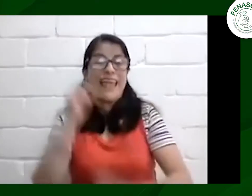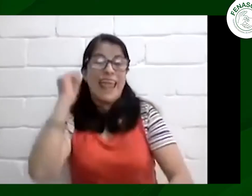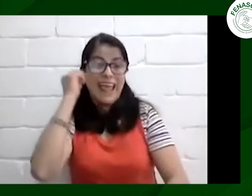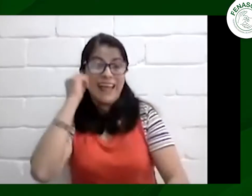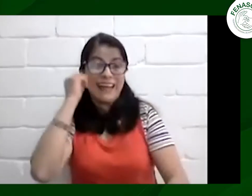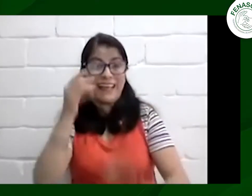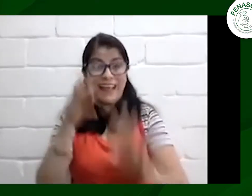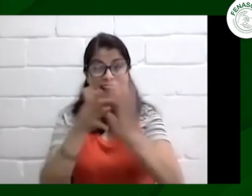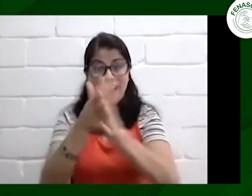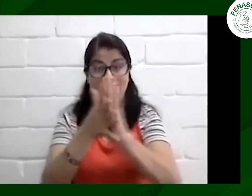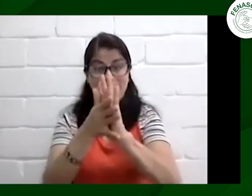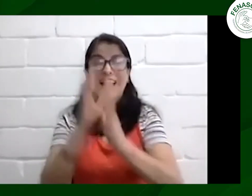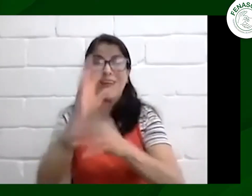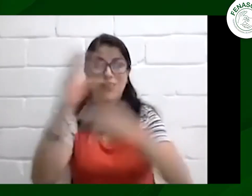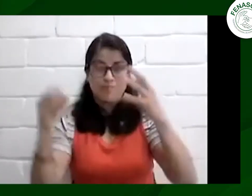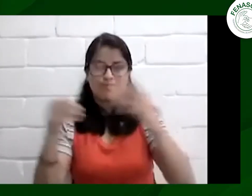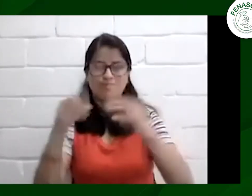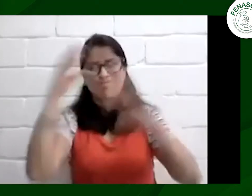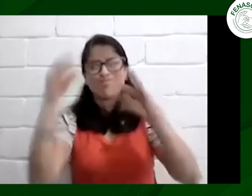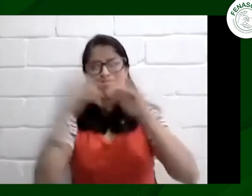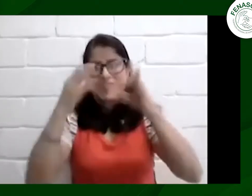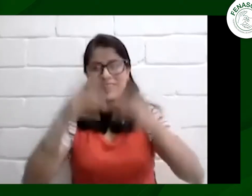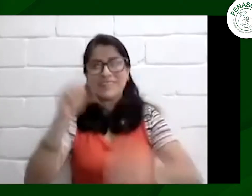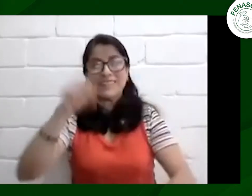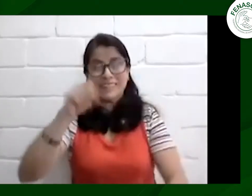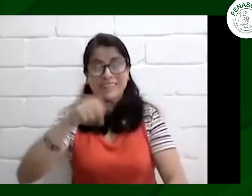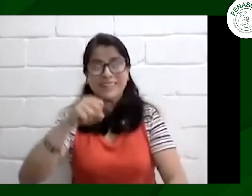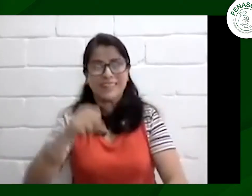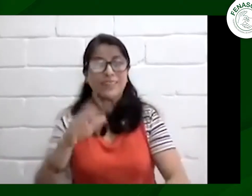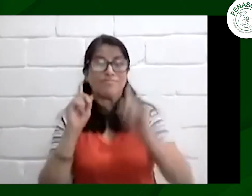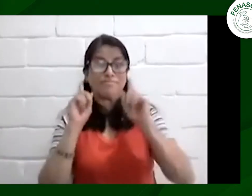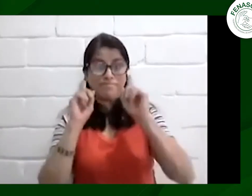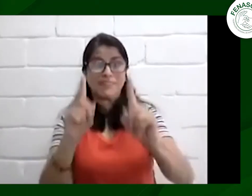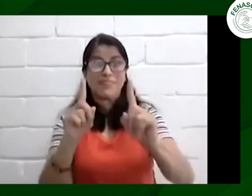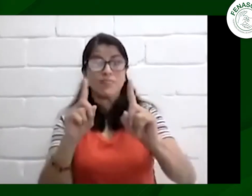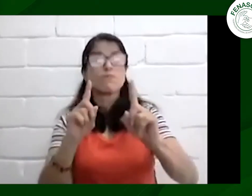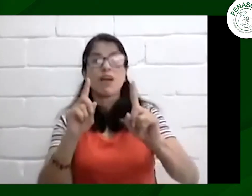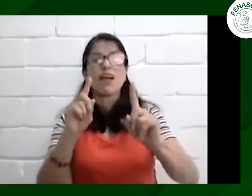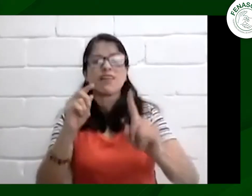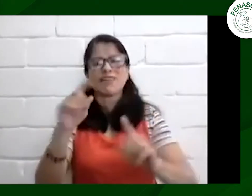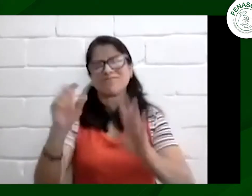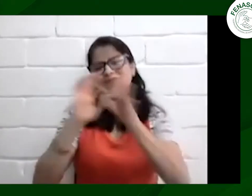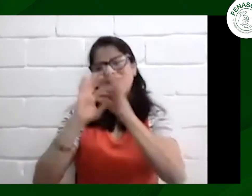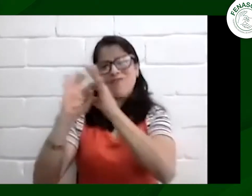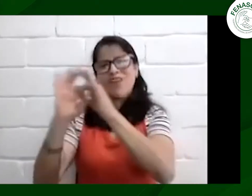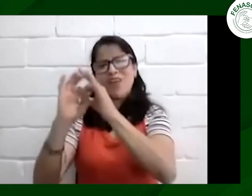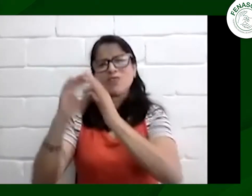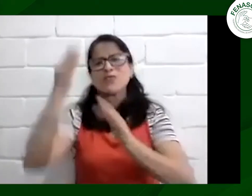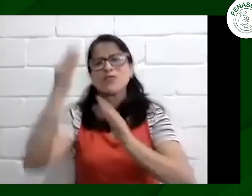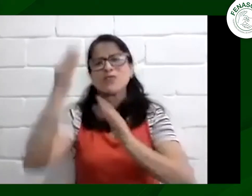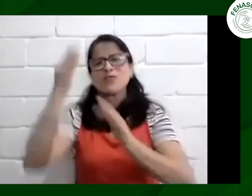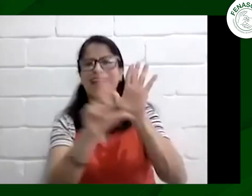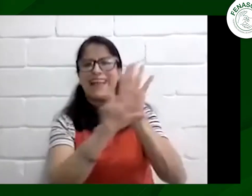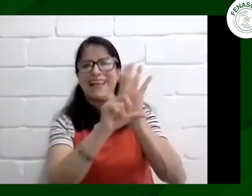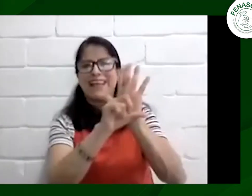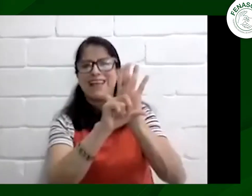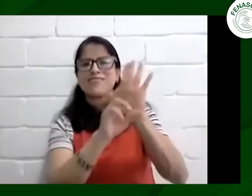Esa es la verdad eso es muy cierto lo que mencionas Henry y estoy totalmente de acuerdo Adicional a eso nosotros